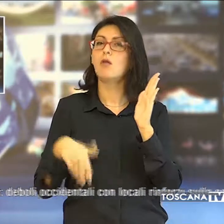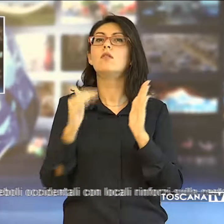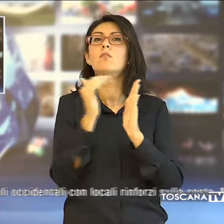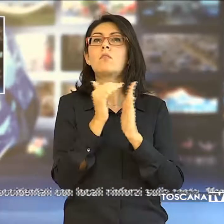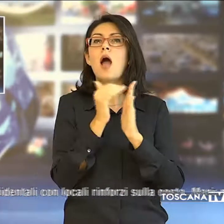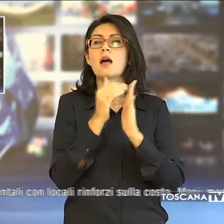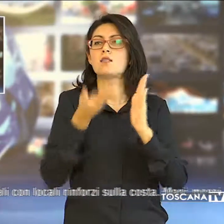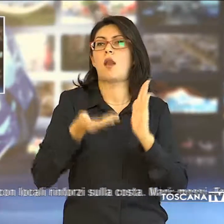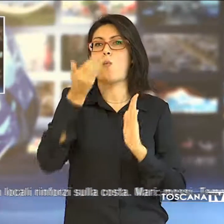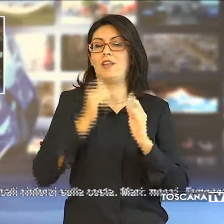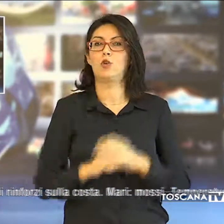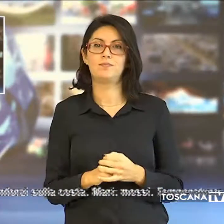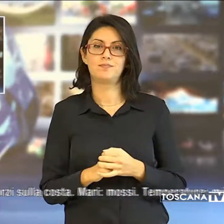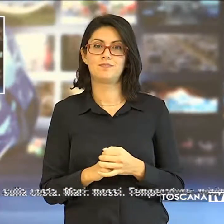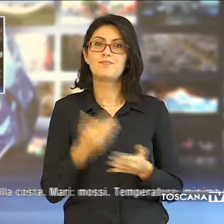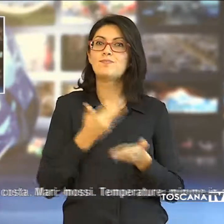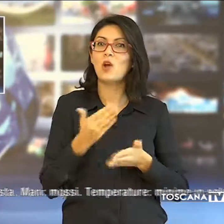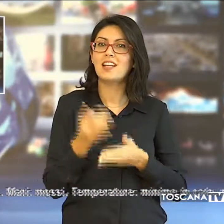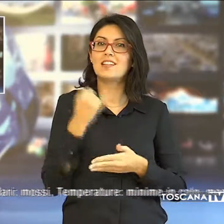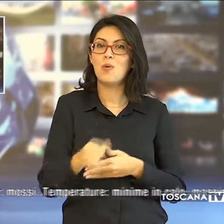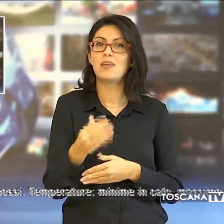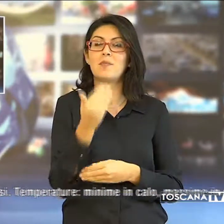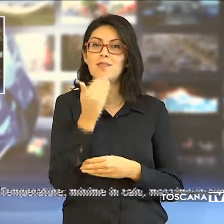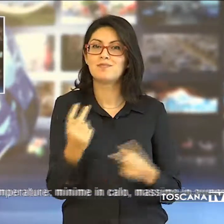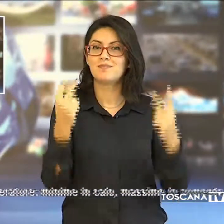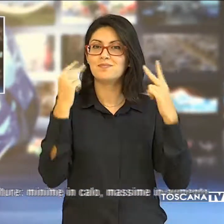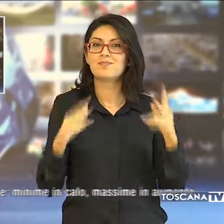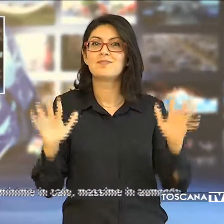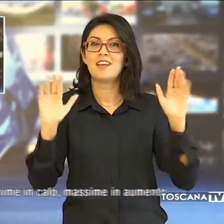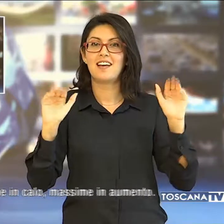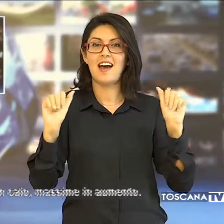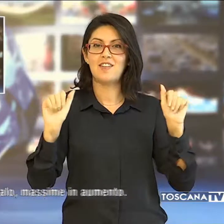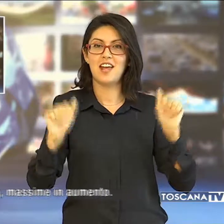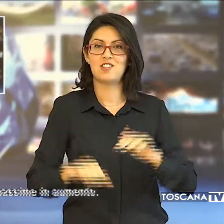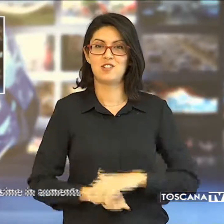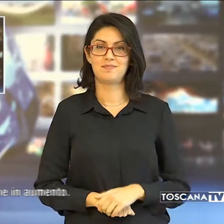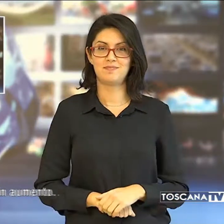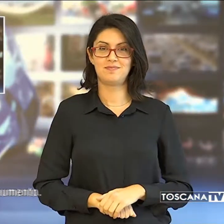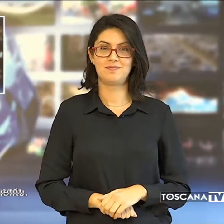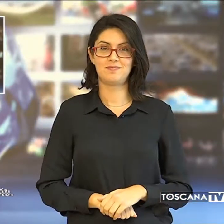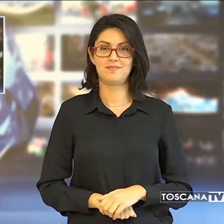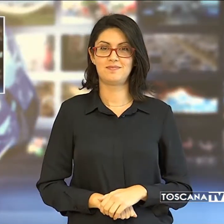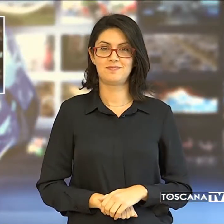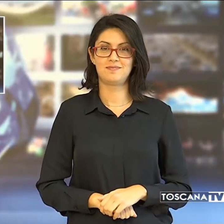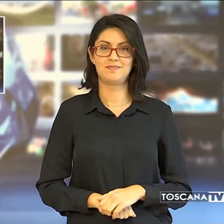massime in aumento. Per questa sera è tutto, grazie per averci seguiti, arrivederci! Grazie!